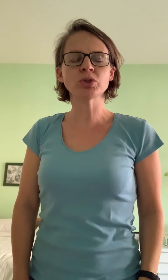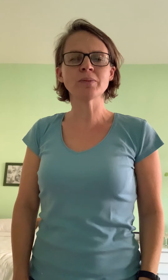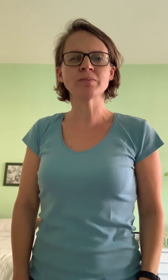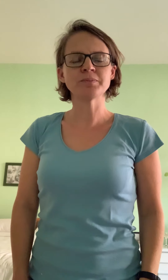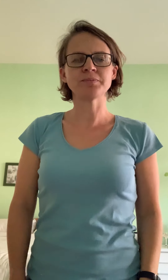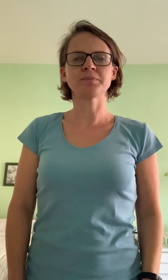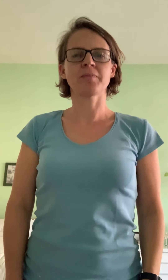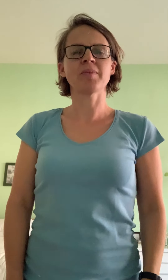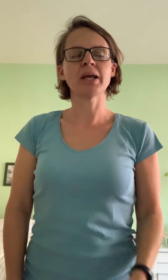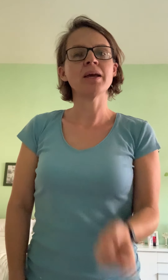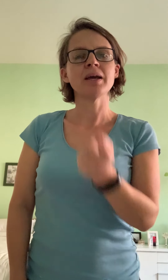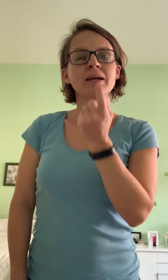'autre ?